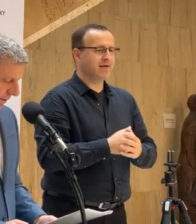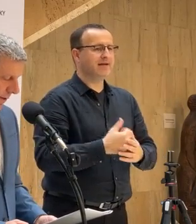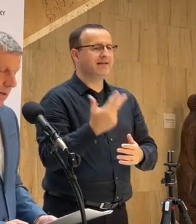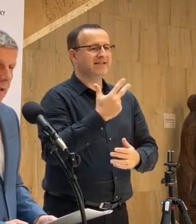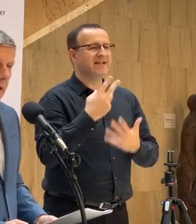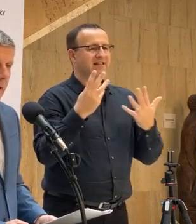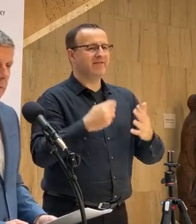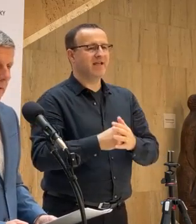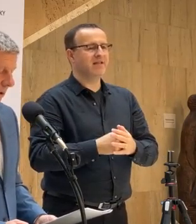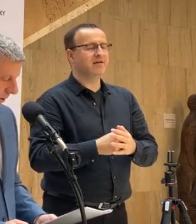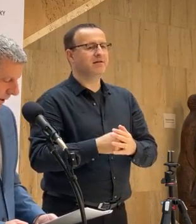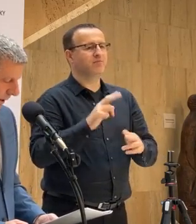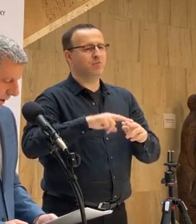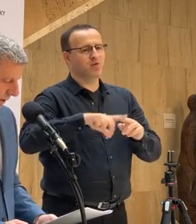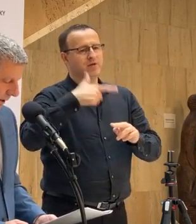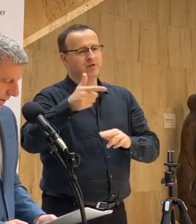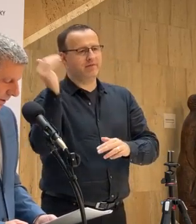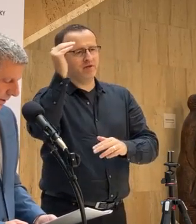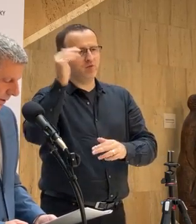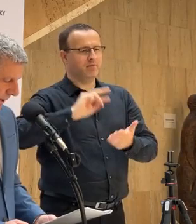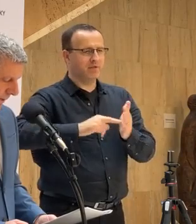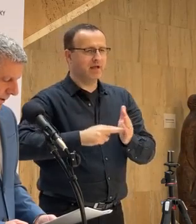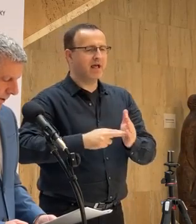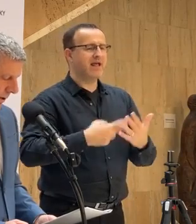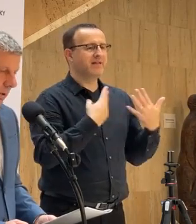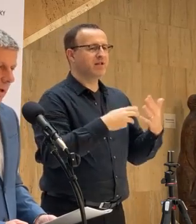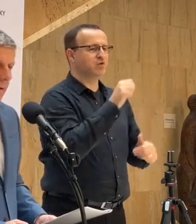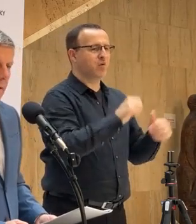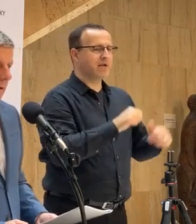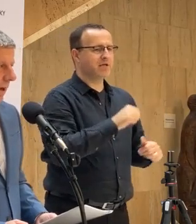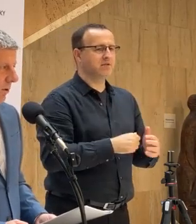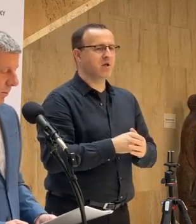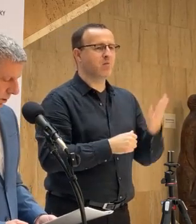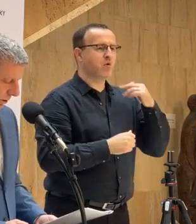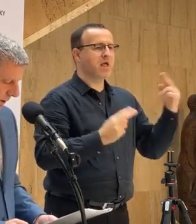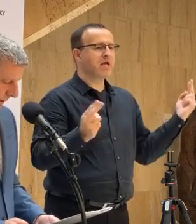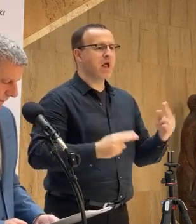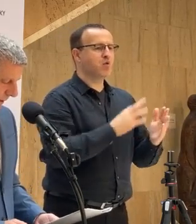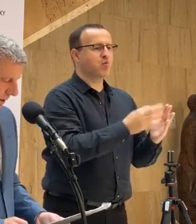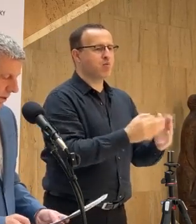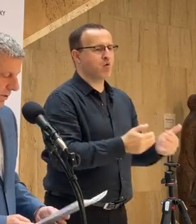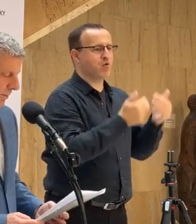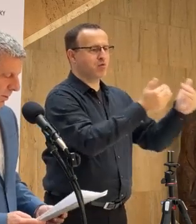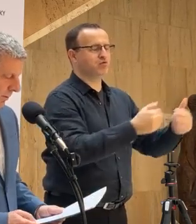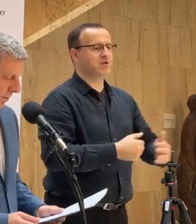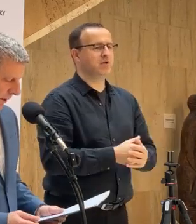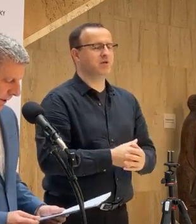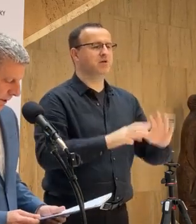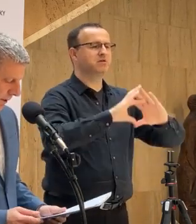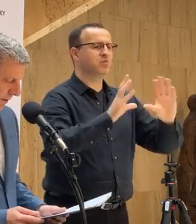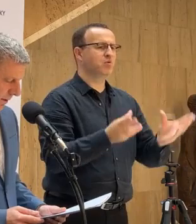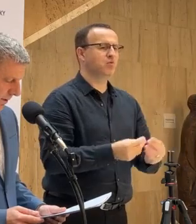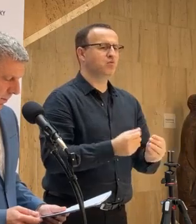39 elektívne výkony a 19 operácií, ktoré boli krátkodobo odložené. Čiže spolu bolo